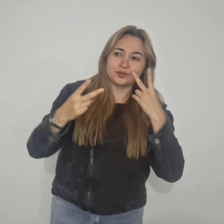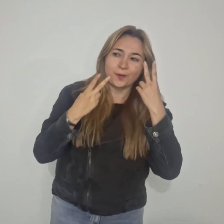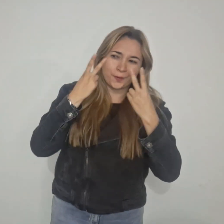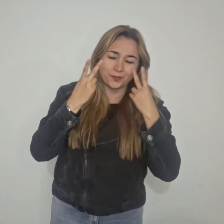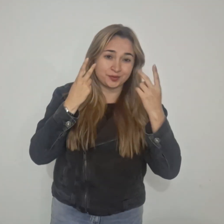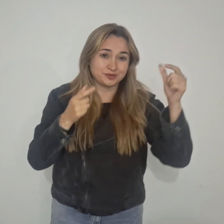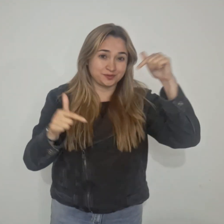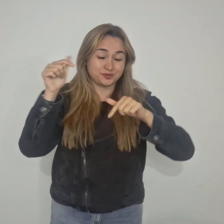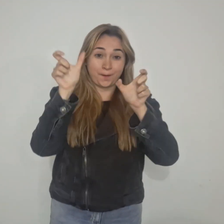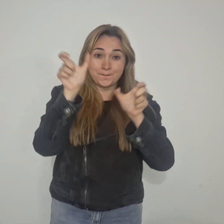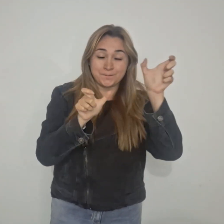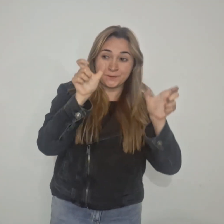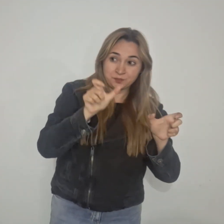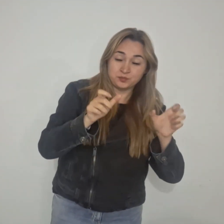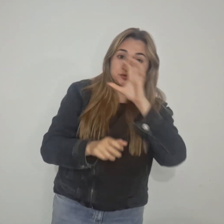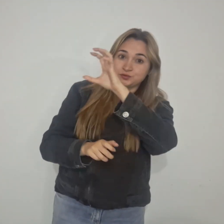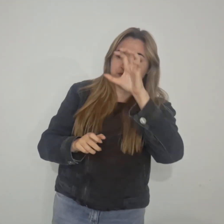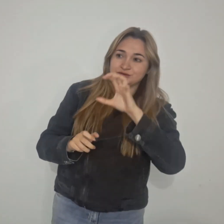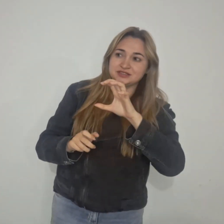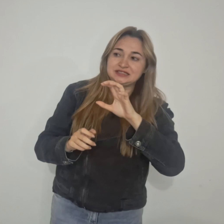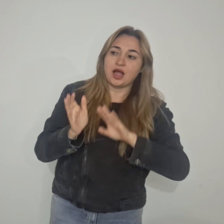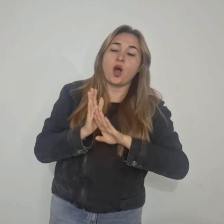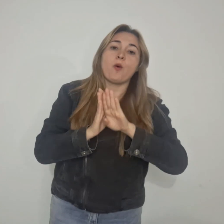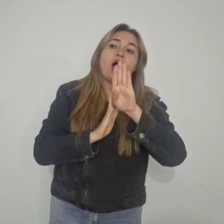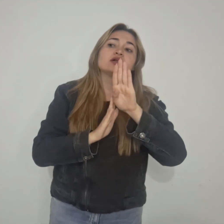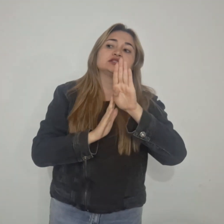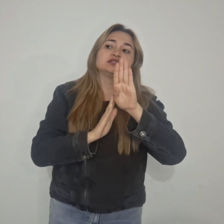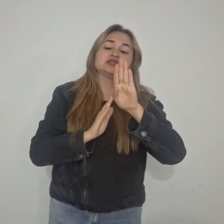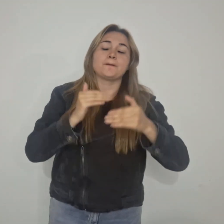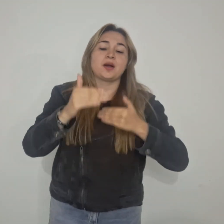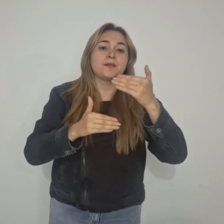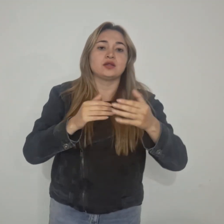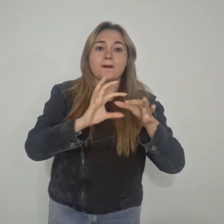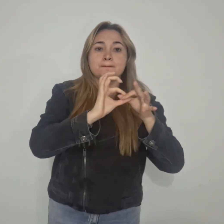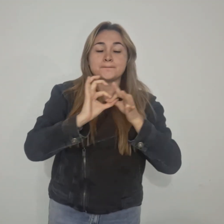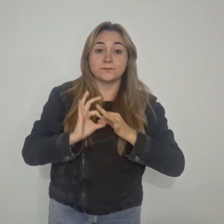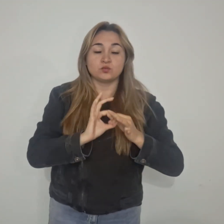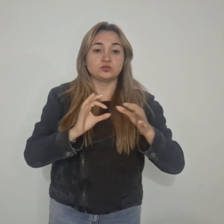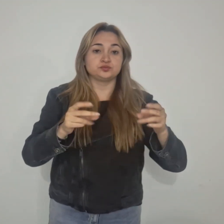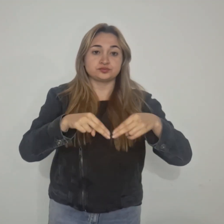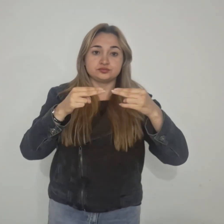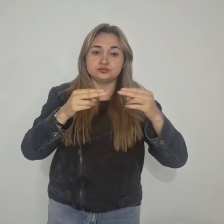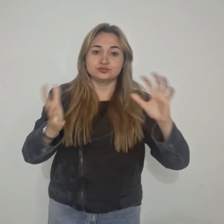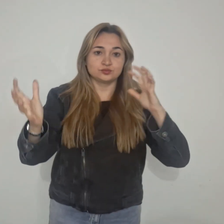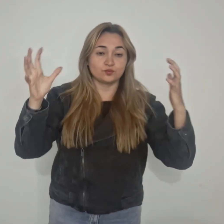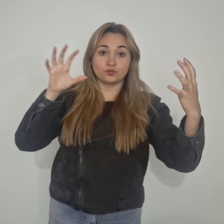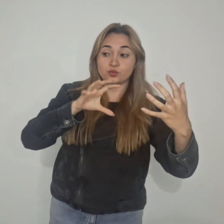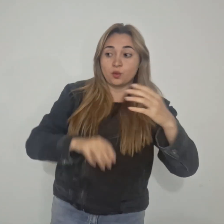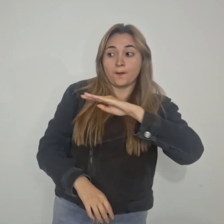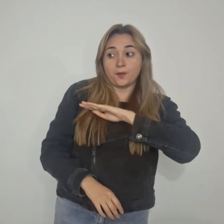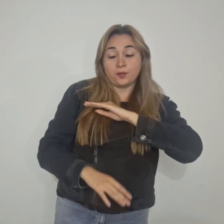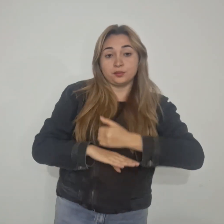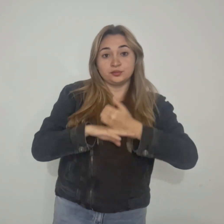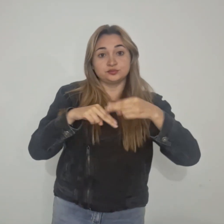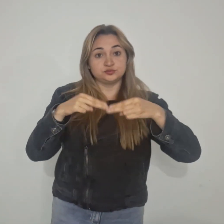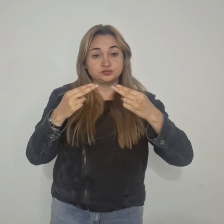diplomáticos continuamos conectando a Tunja con el mundo. La Alcaldía Mayor de Tunja, en